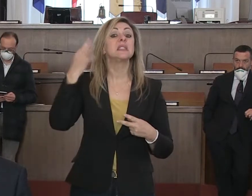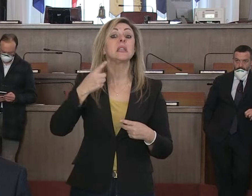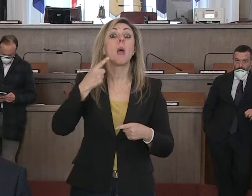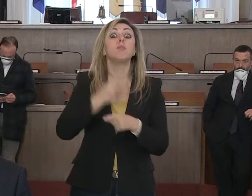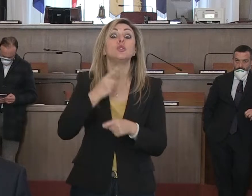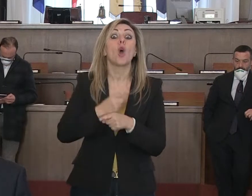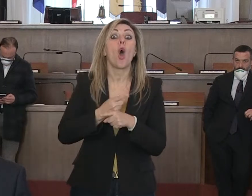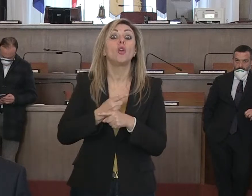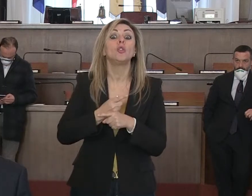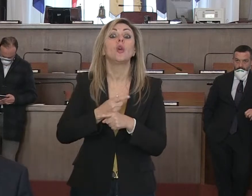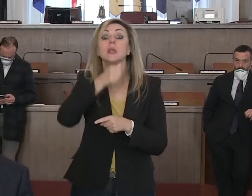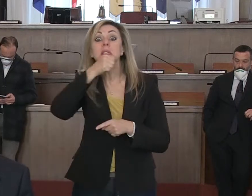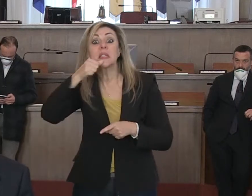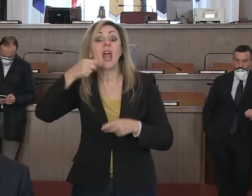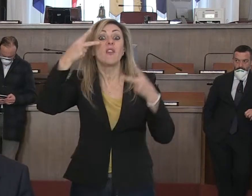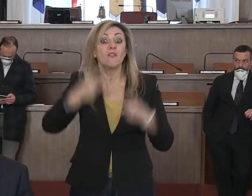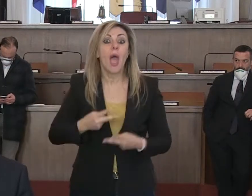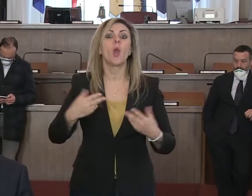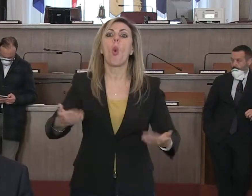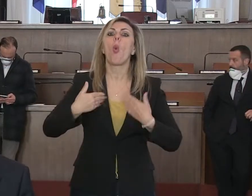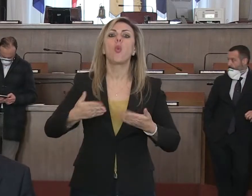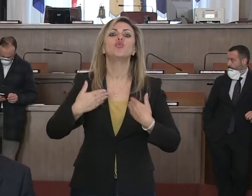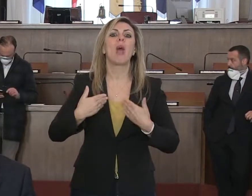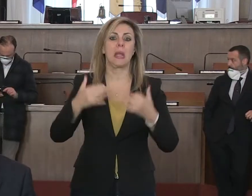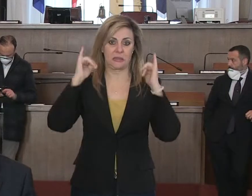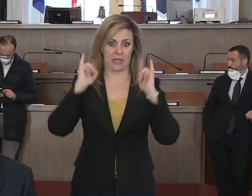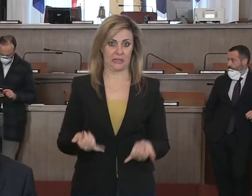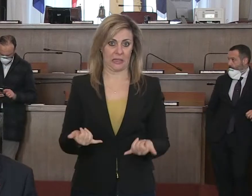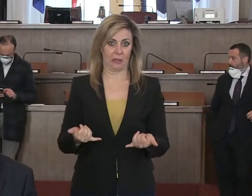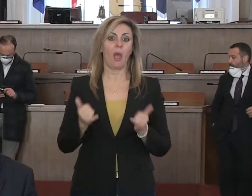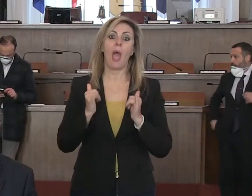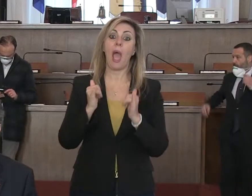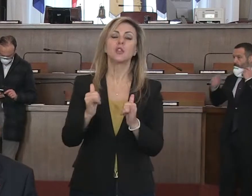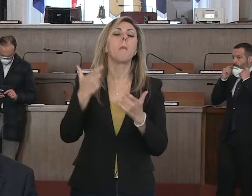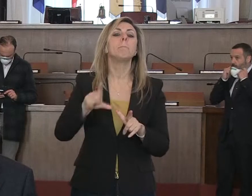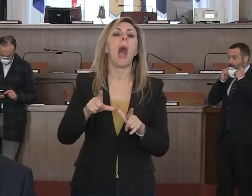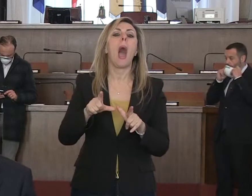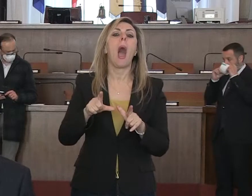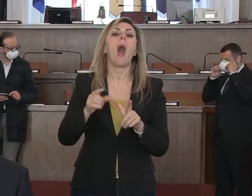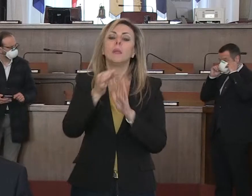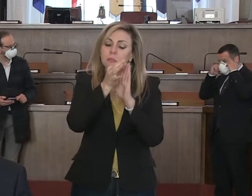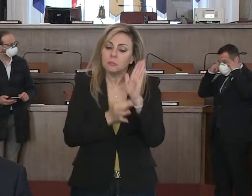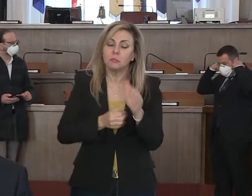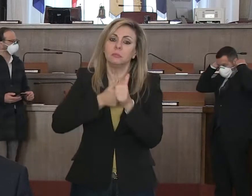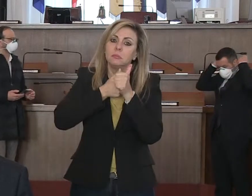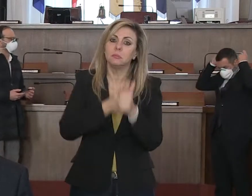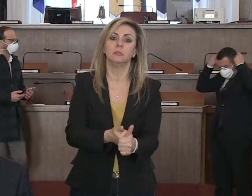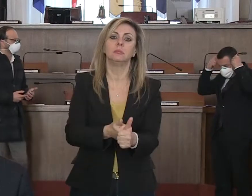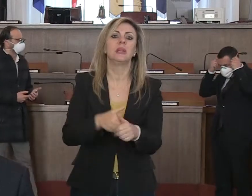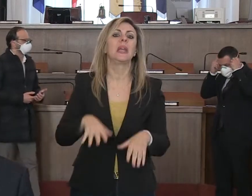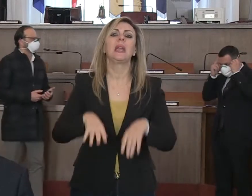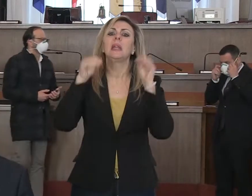necessità e urgenza, sempre adottando le dovute precauzioni a